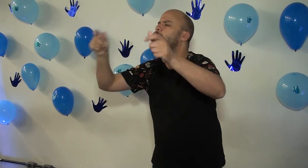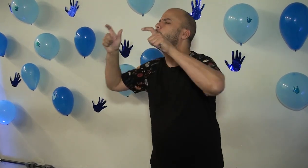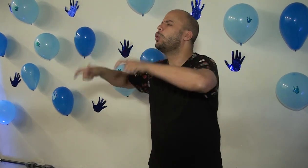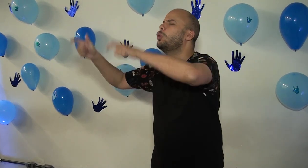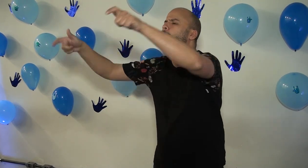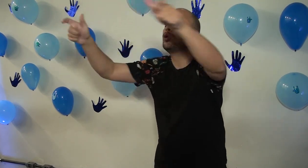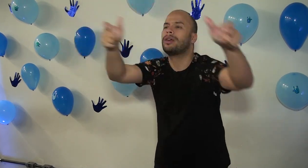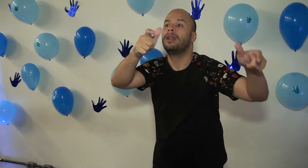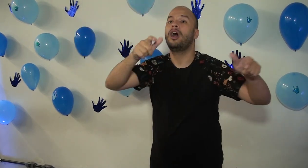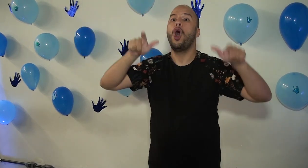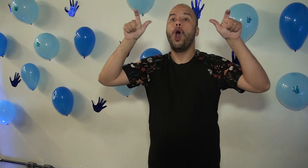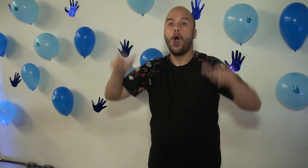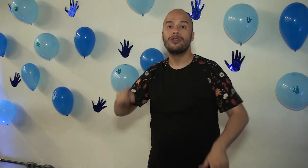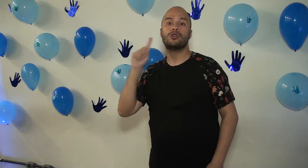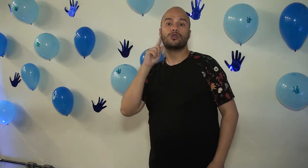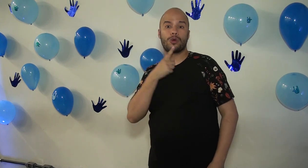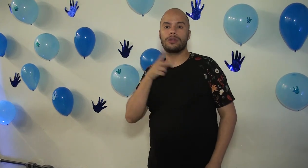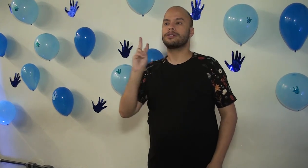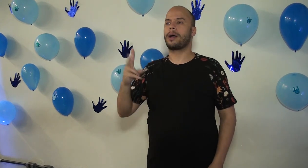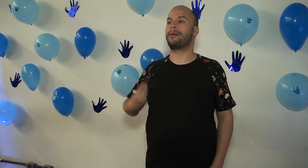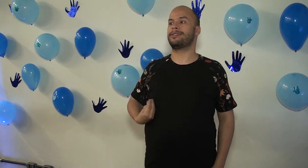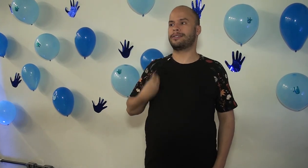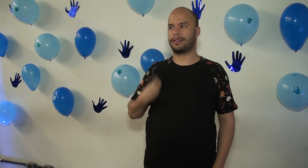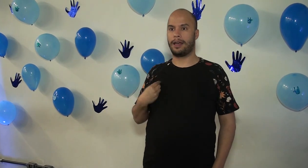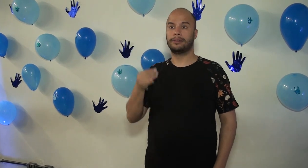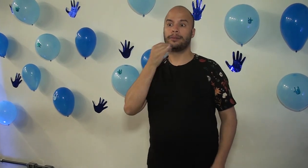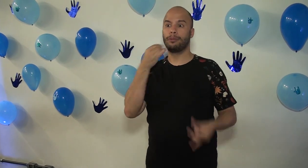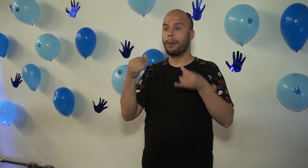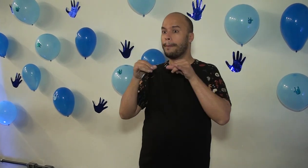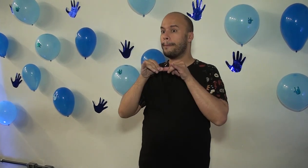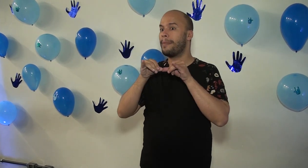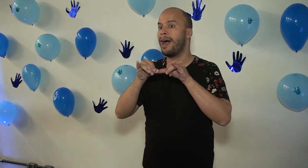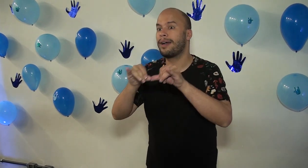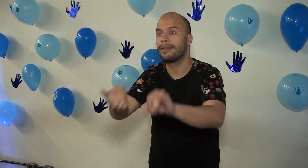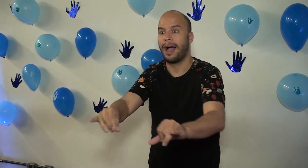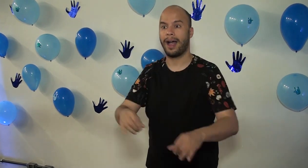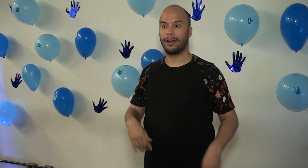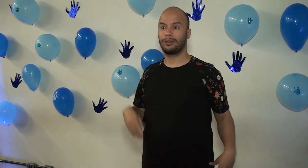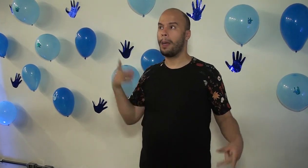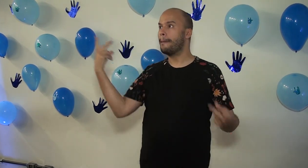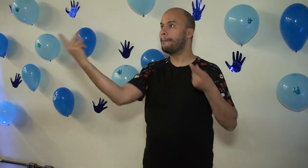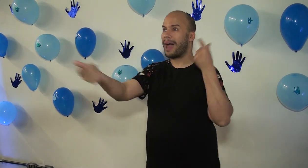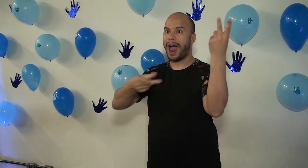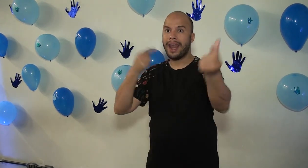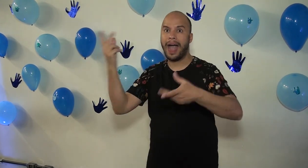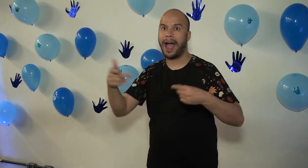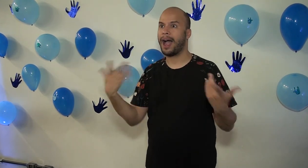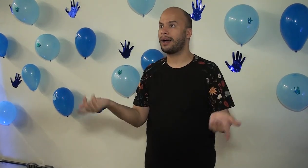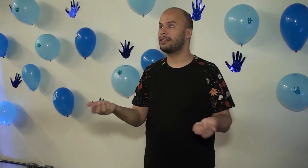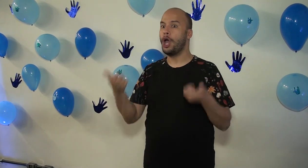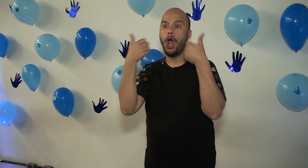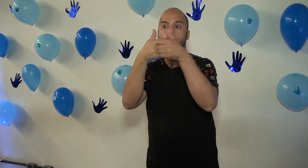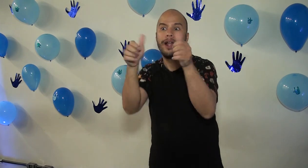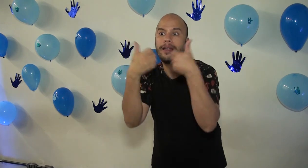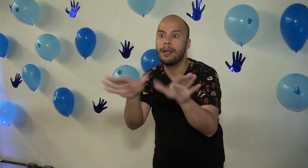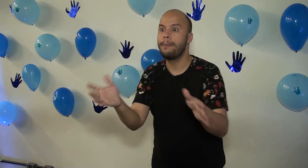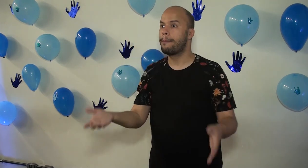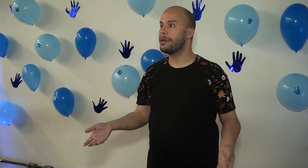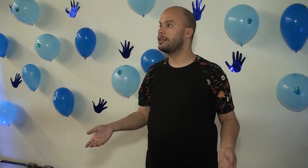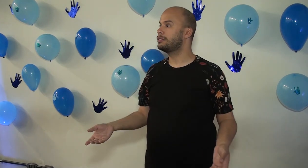locais onde o surdo tem acesso à vida. Imagina se a gente vai no mercado, se a gente vai numa balada, se a gente está dentro de um ônibus, se a gente